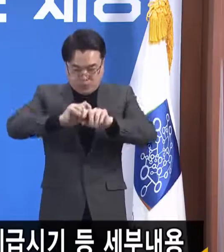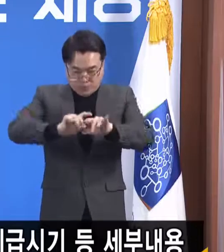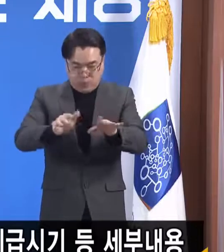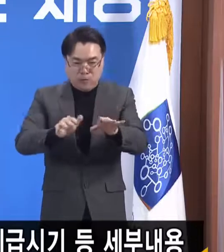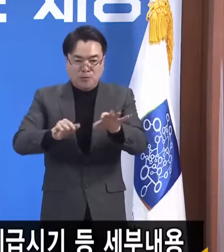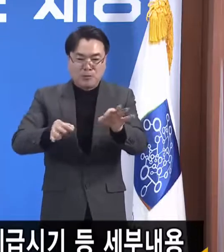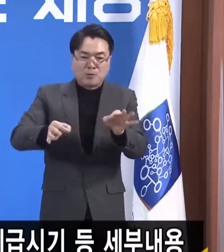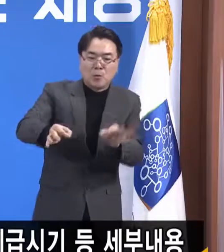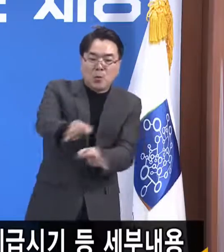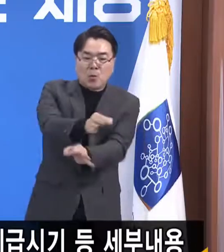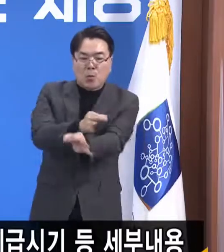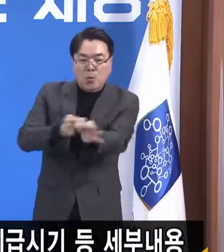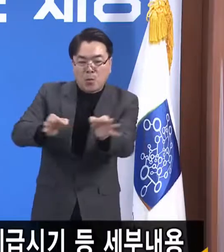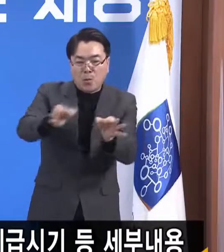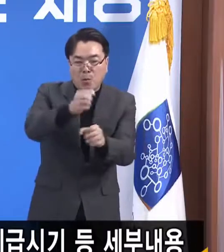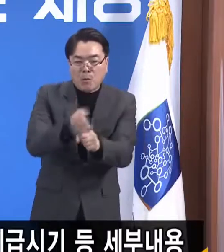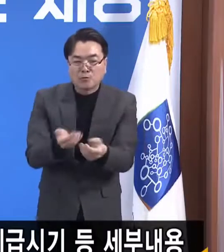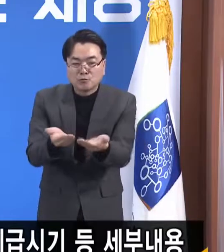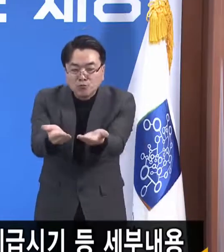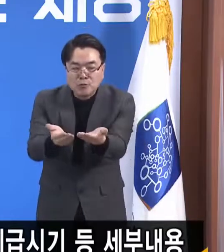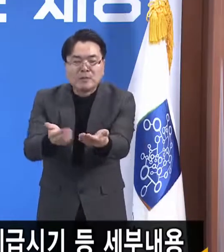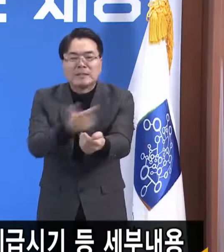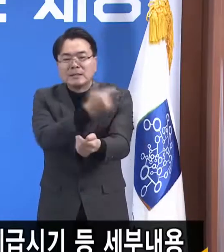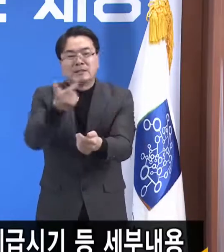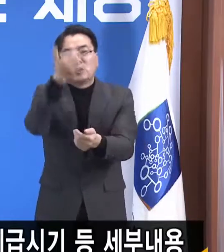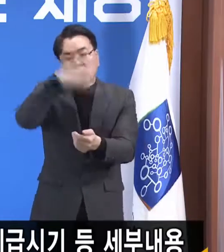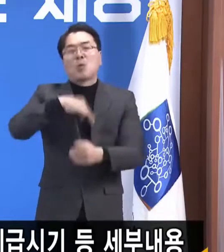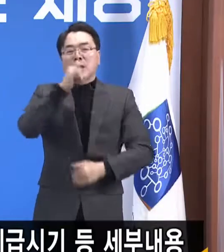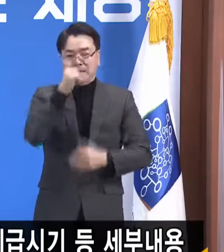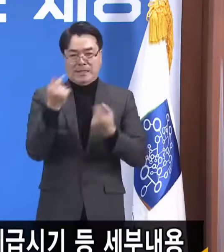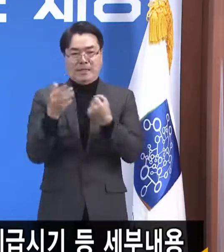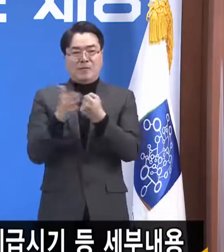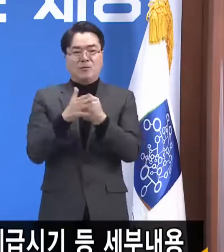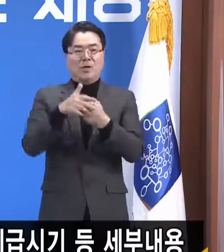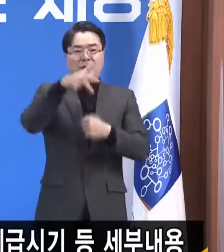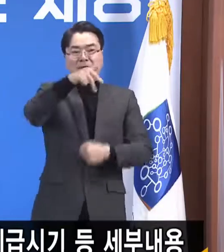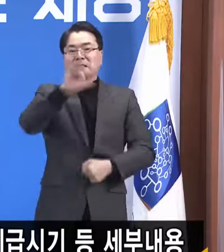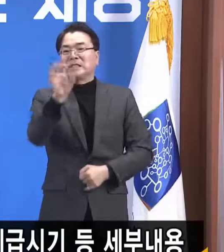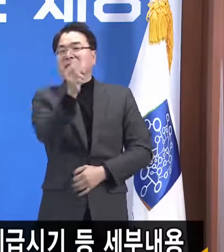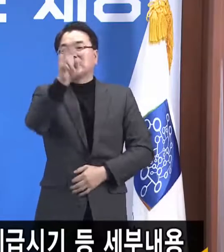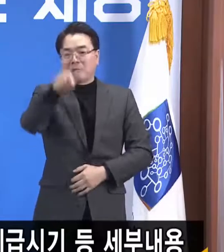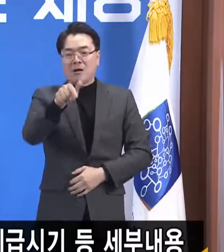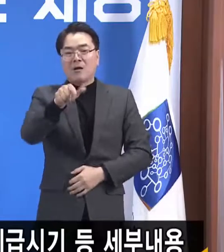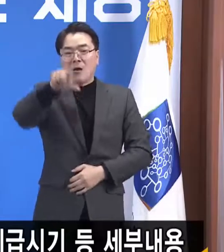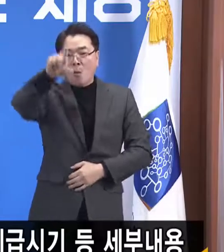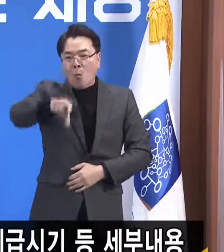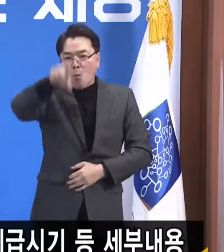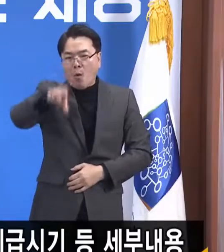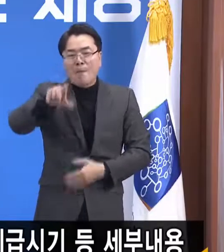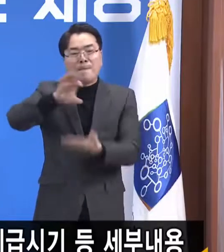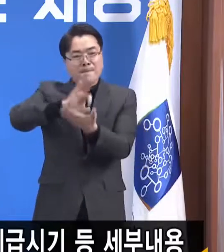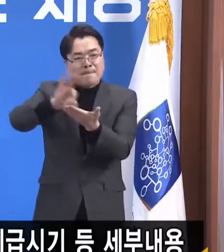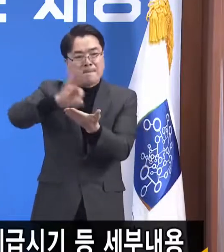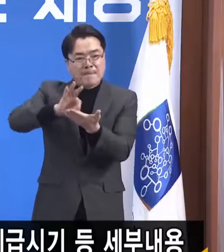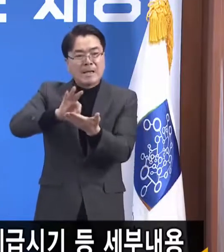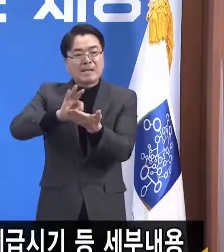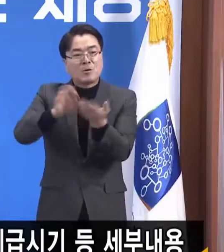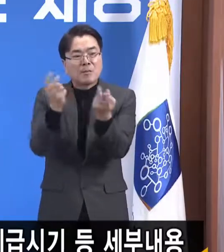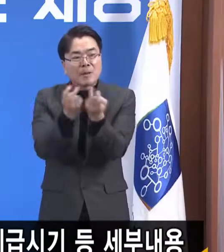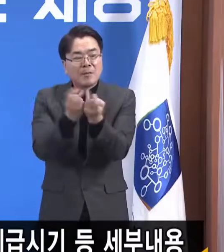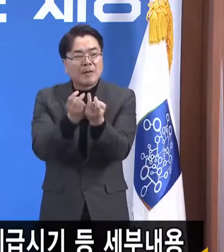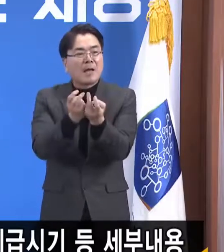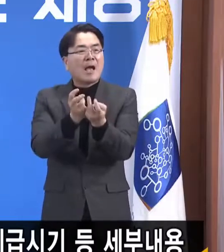살리는 핵심입니다. 그래서 기본소득과 결합된 지역화폐가 앞으로도 아마 조금만 세월이 지나면